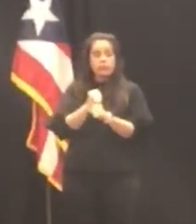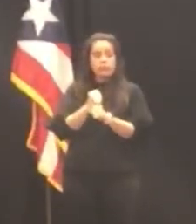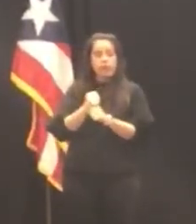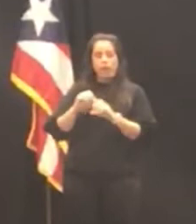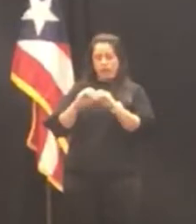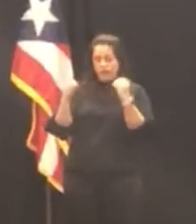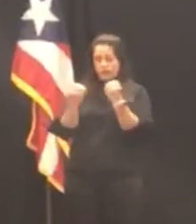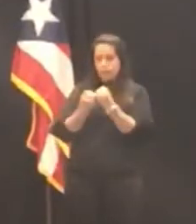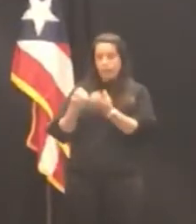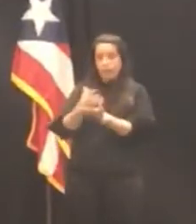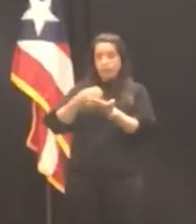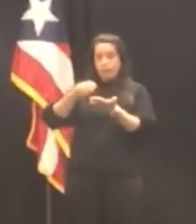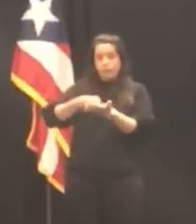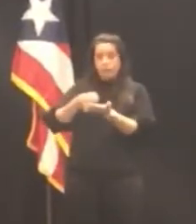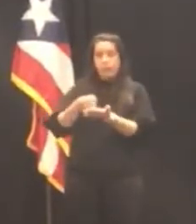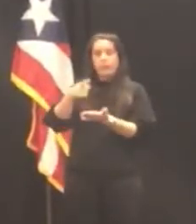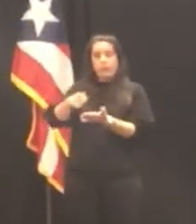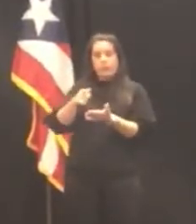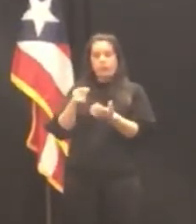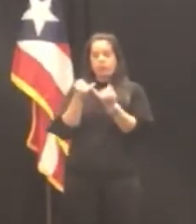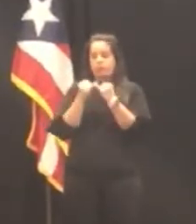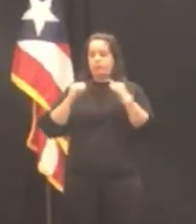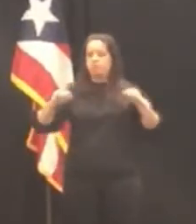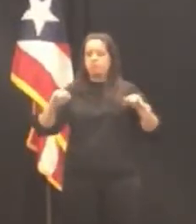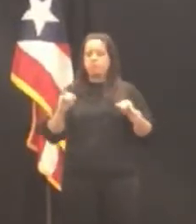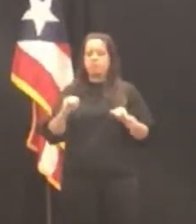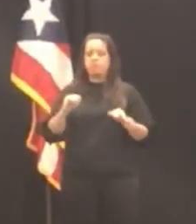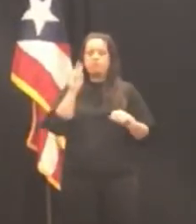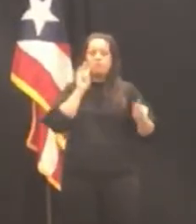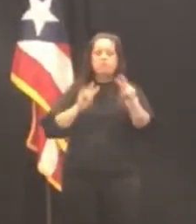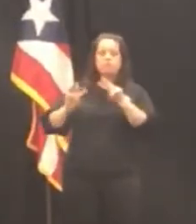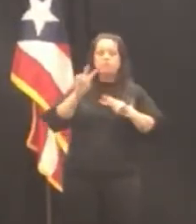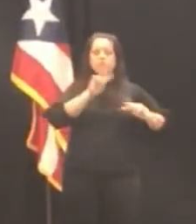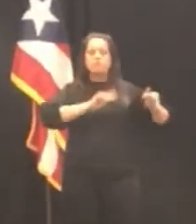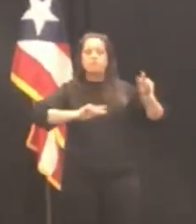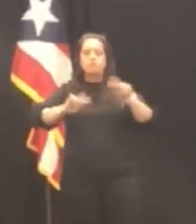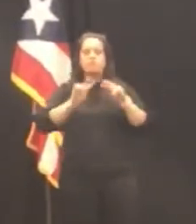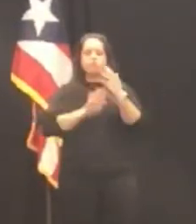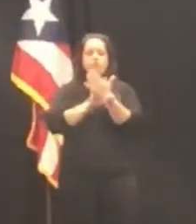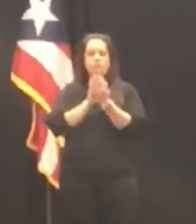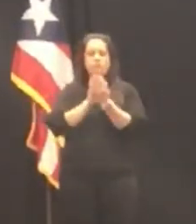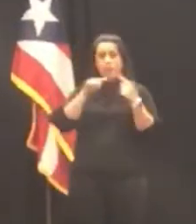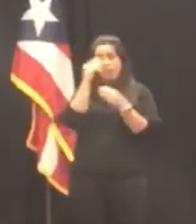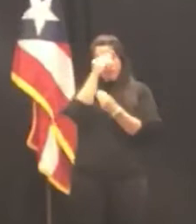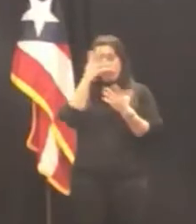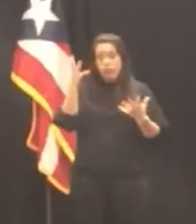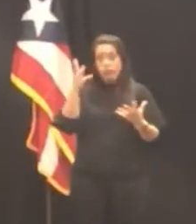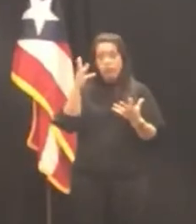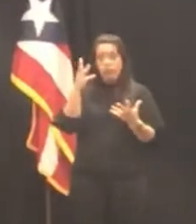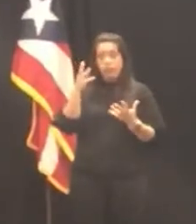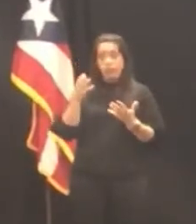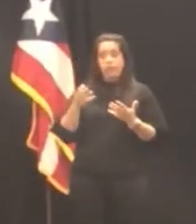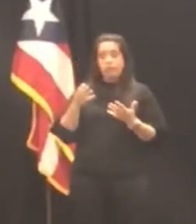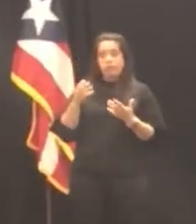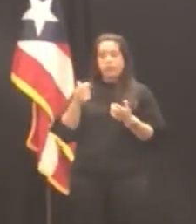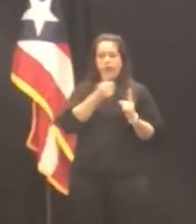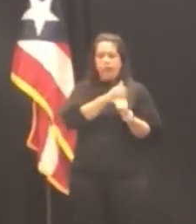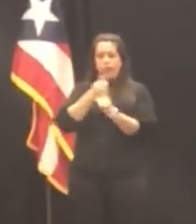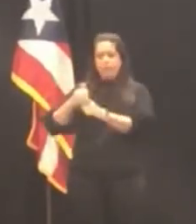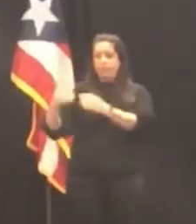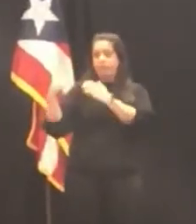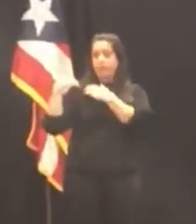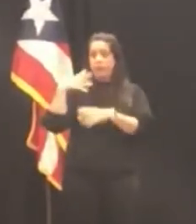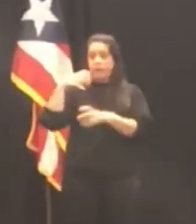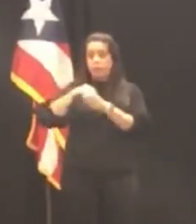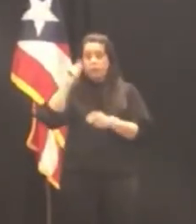contralor se ha caracterizado por mantener una independencia de criterio e imparcialidad en la redacción de su para el uso de los funcionarios públicos